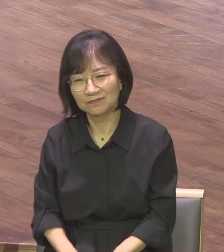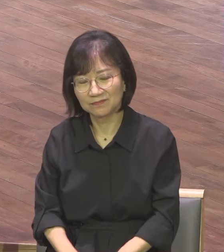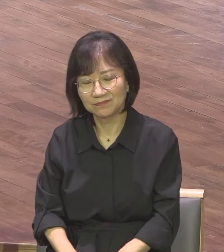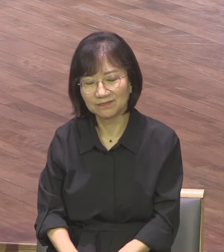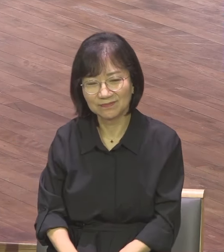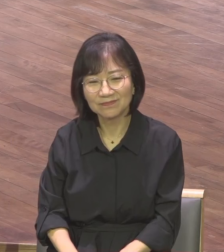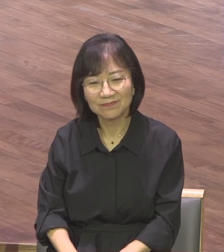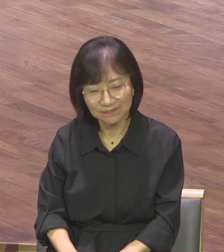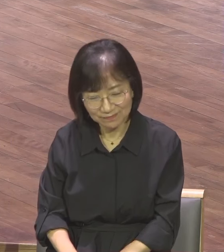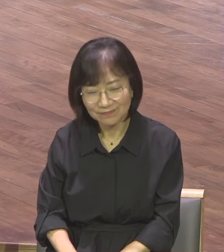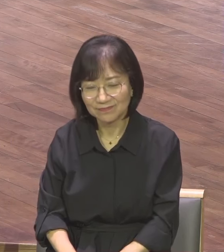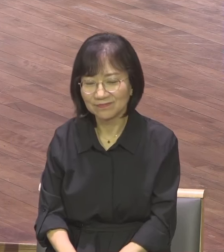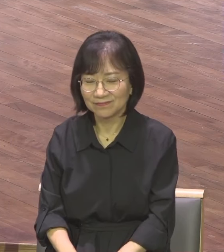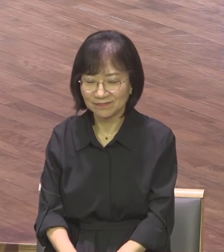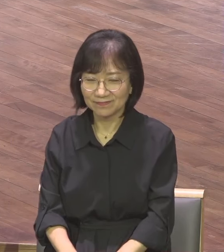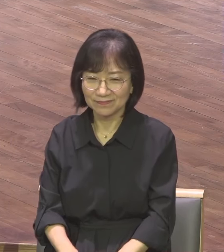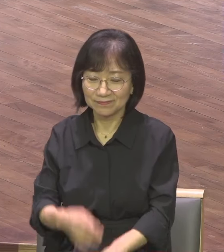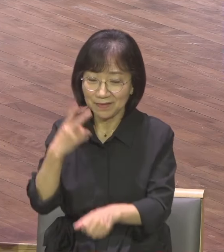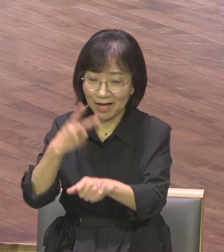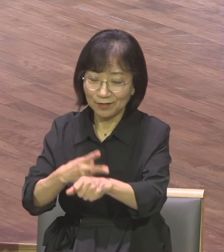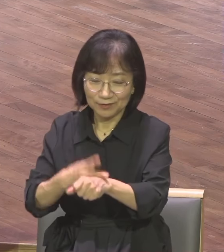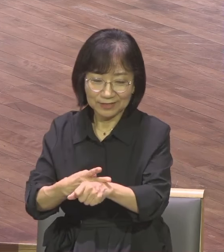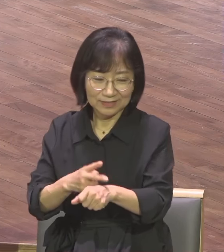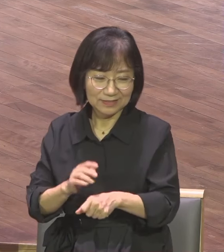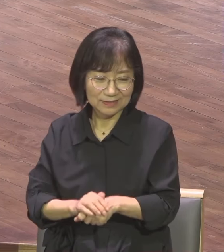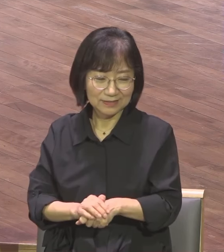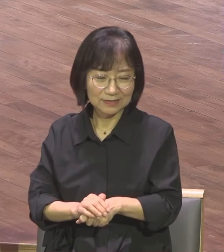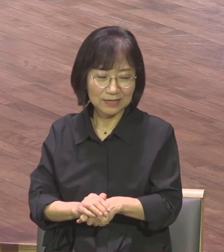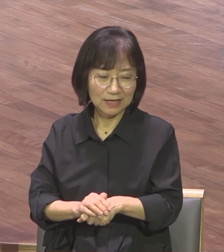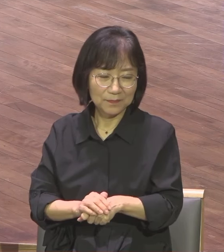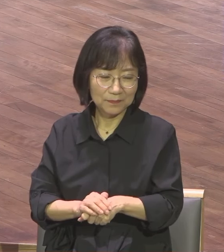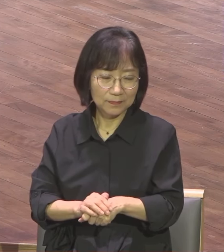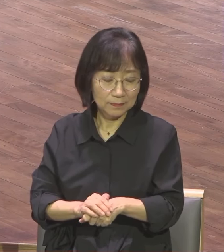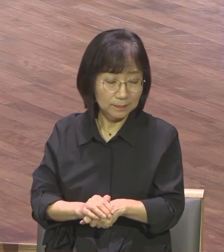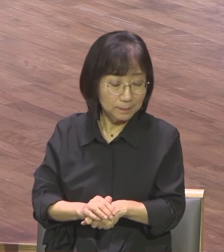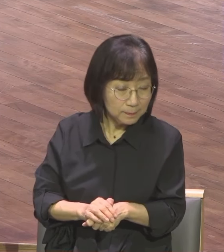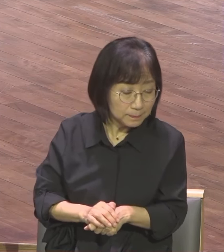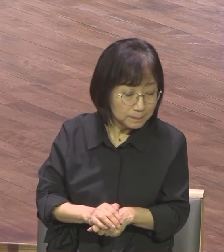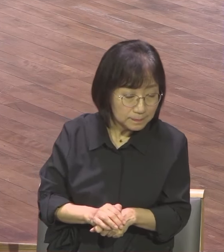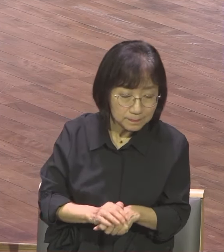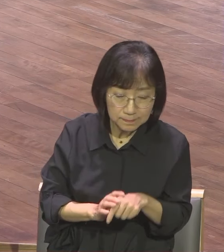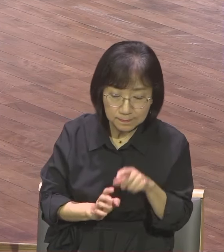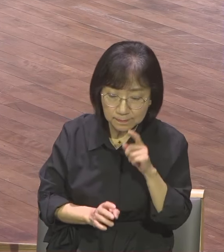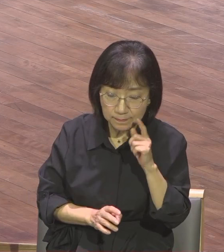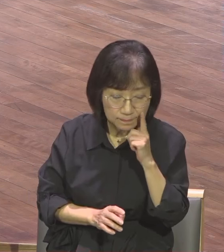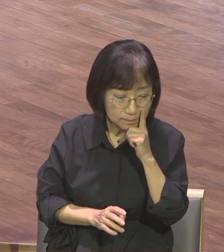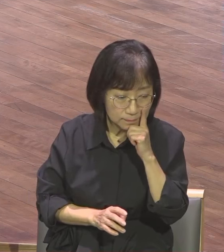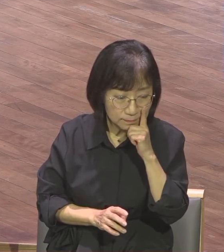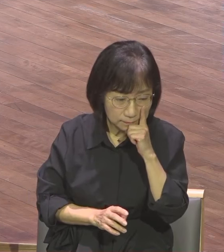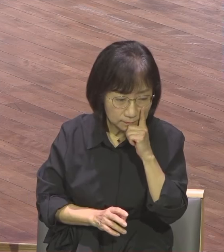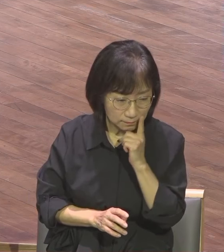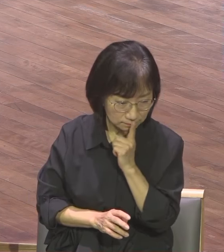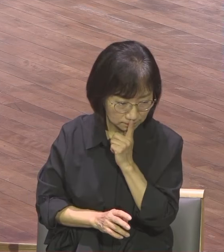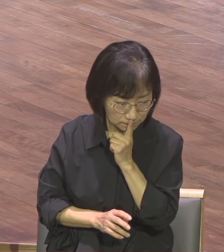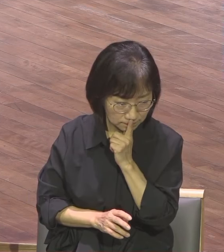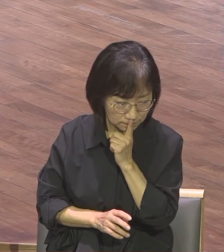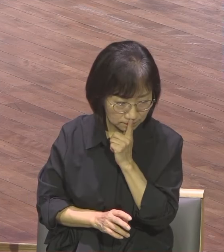20절에도 반복해서 말하는 게 뭐냐 하늘이란 말을 계속 사용하고 있어요 하늘에